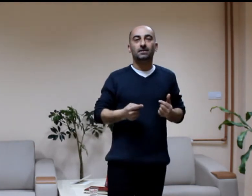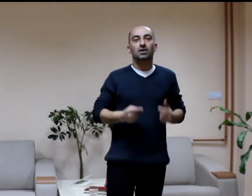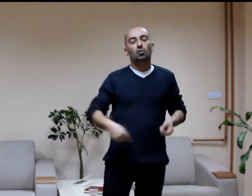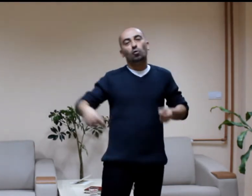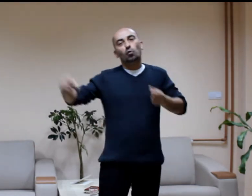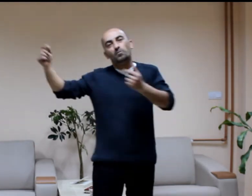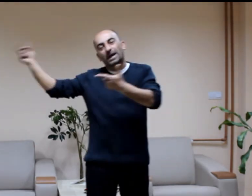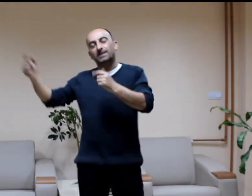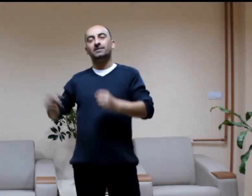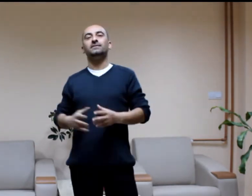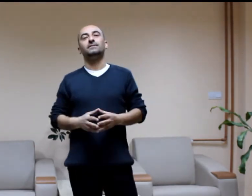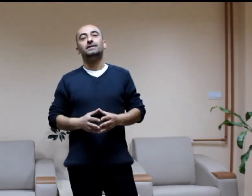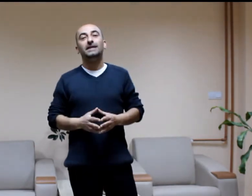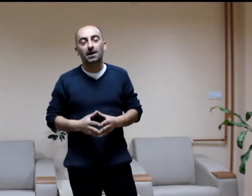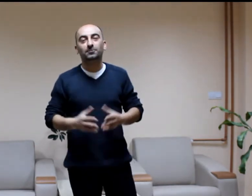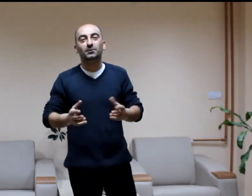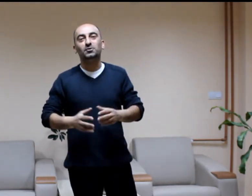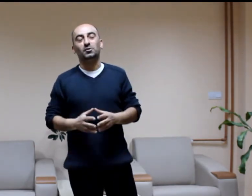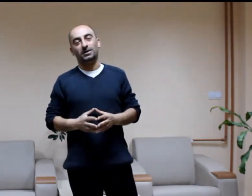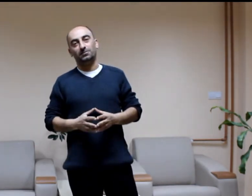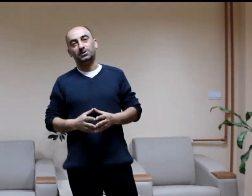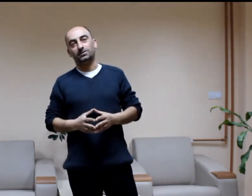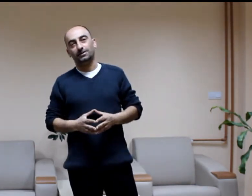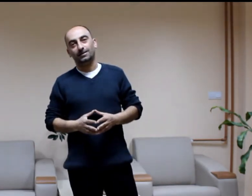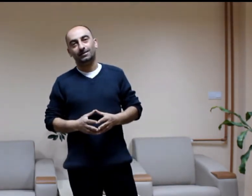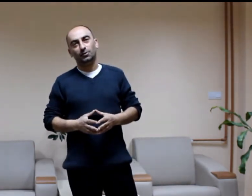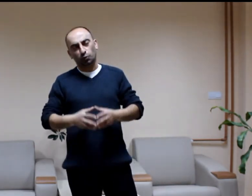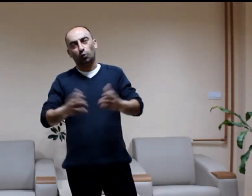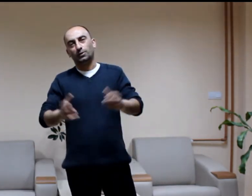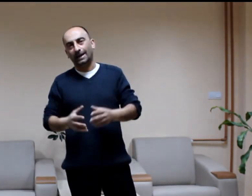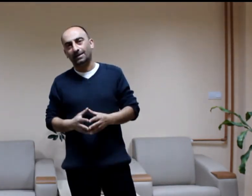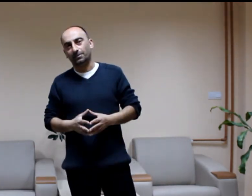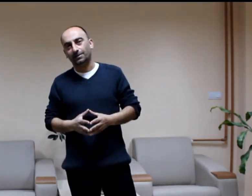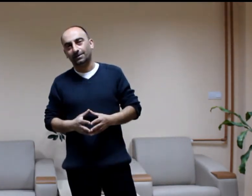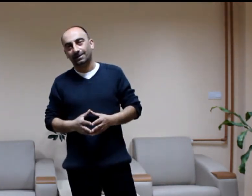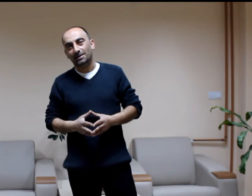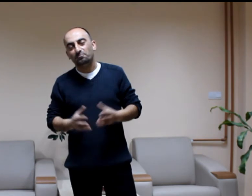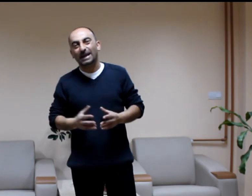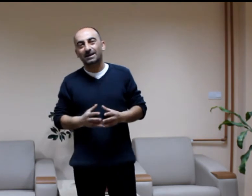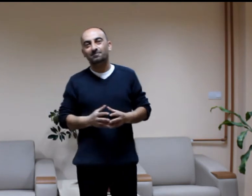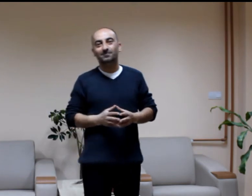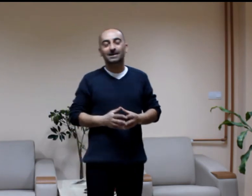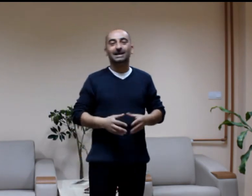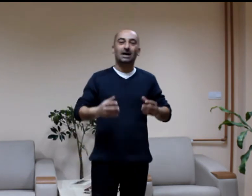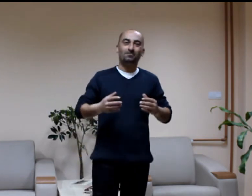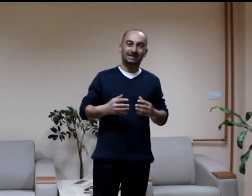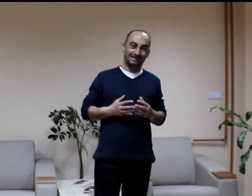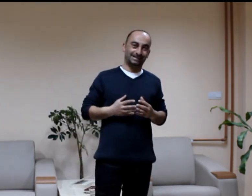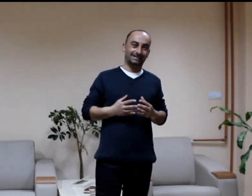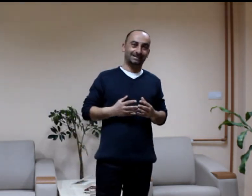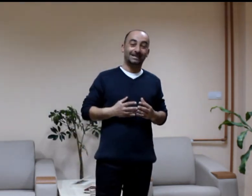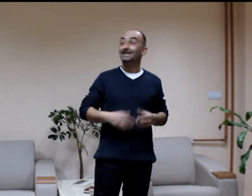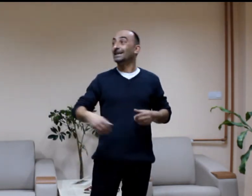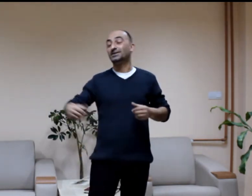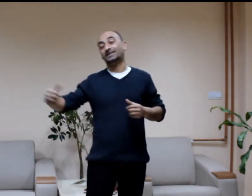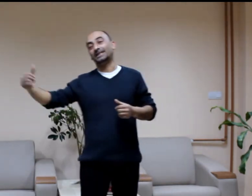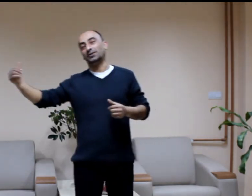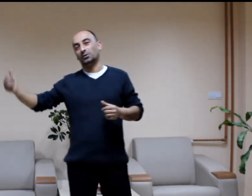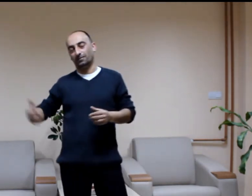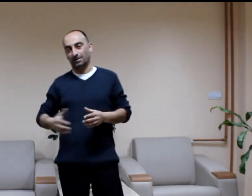o beynin ne yaptığını söylemiş. Doğru değil mi? Beyim kapıcıdır. Yan sitede görev